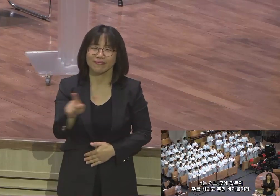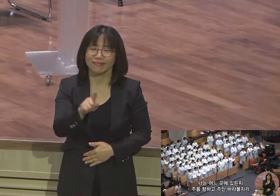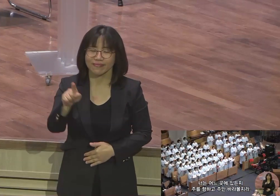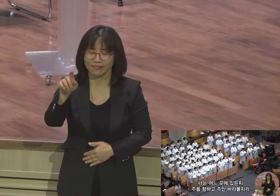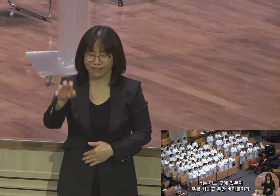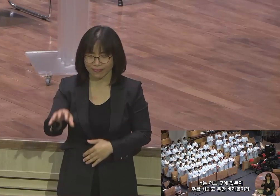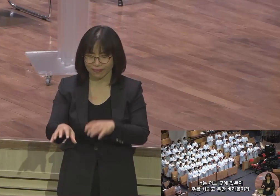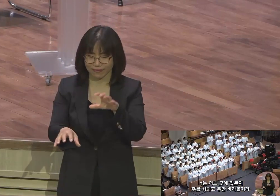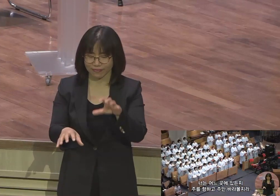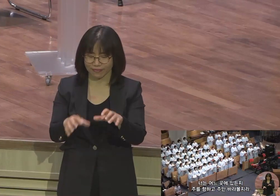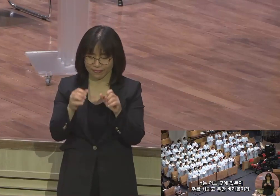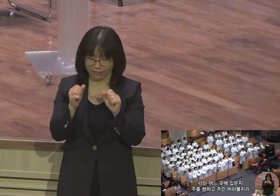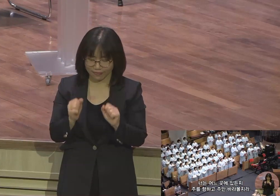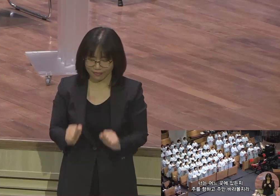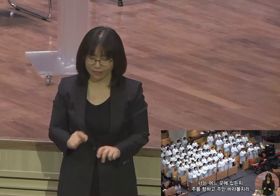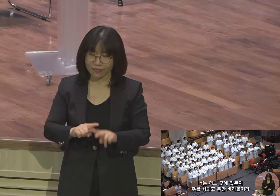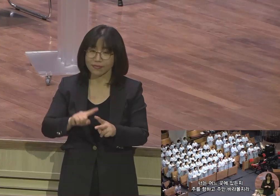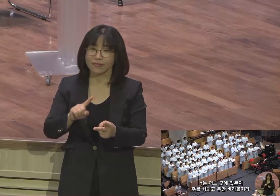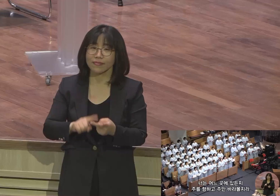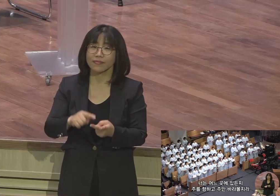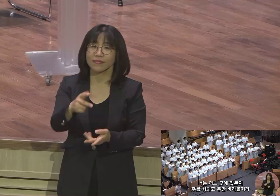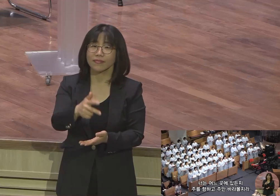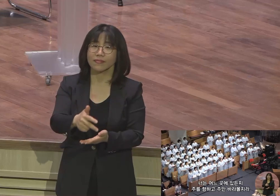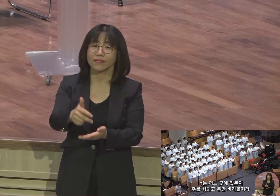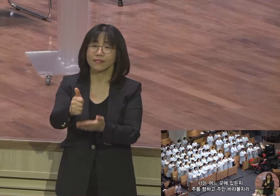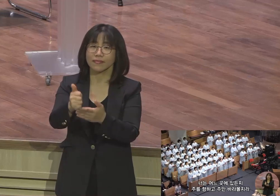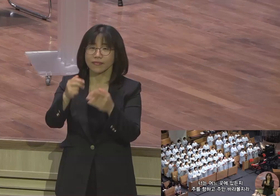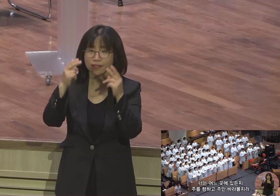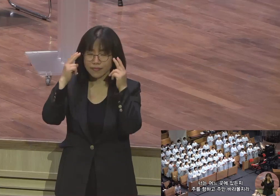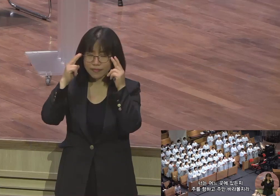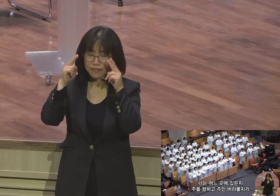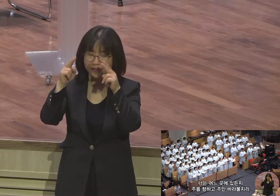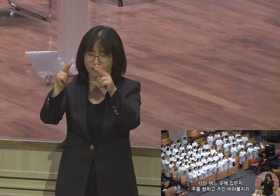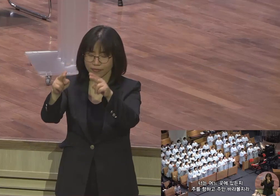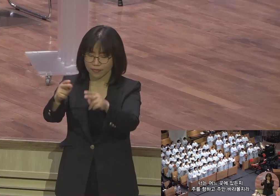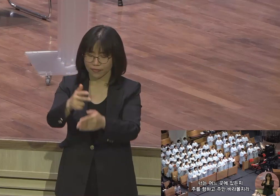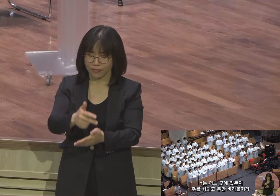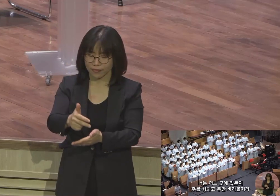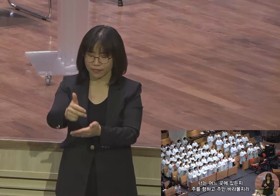어느 곳에 있든지 주를 향하고 주만